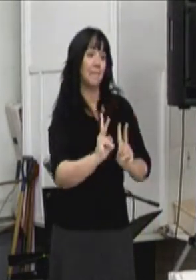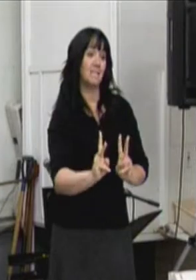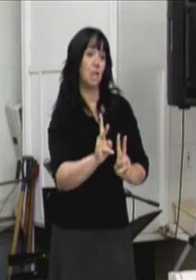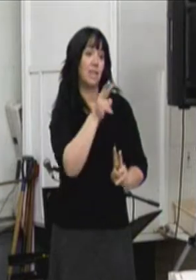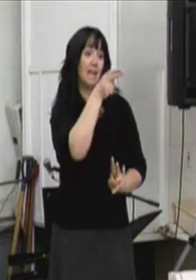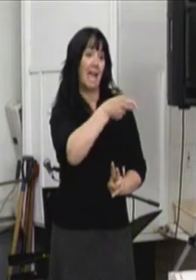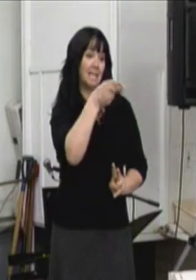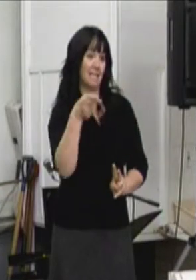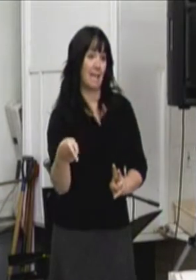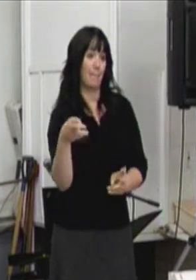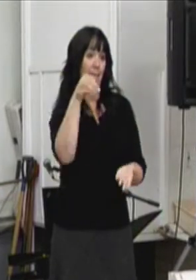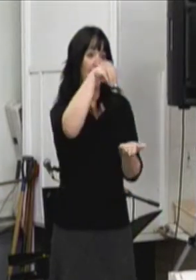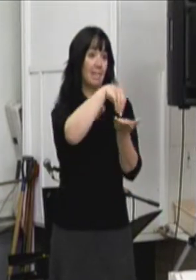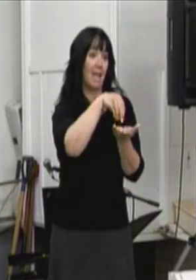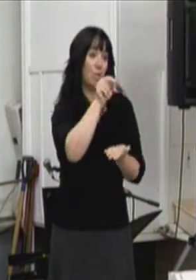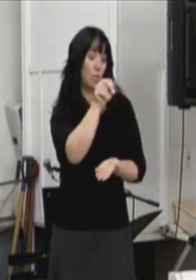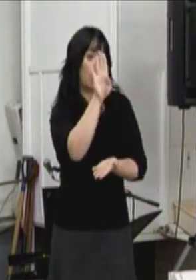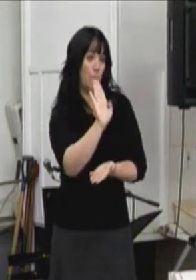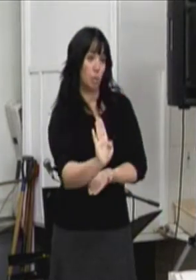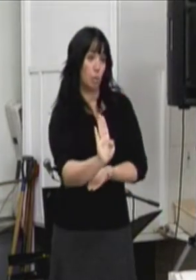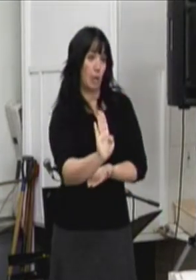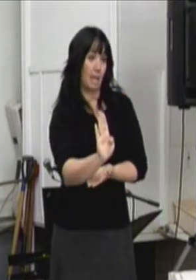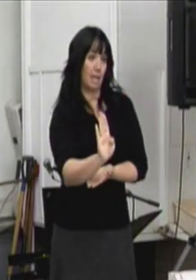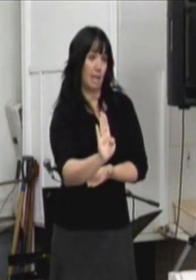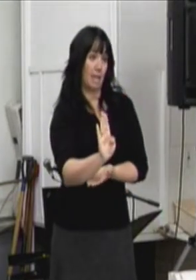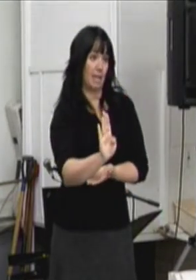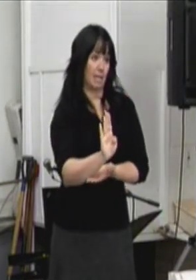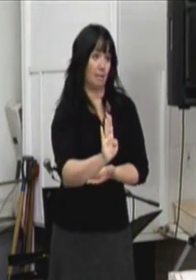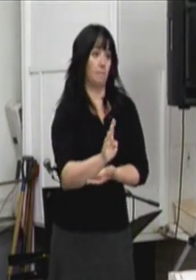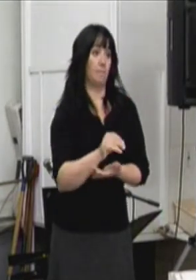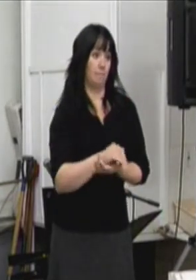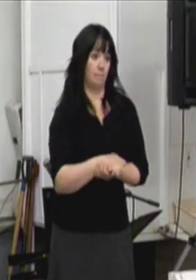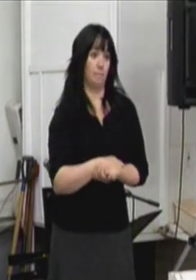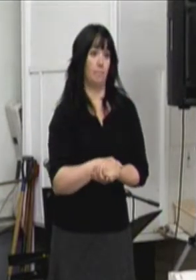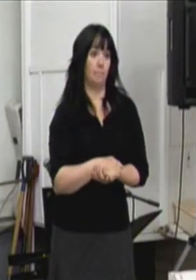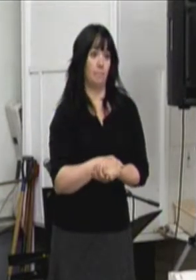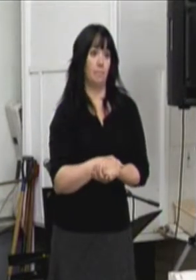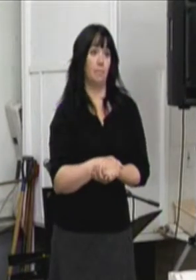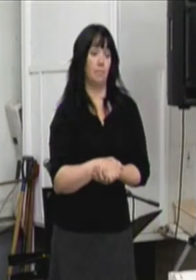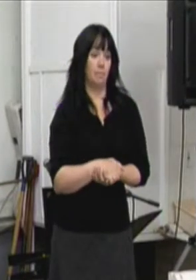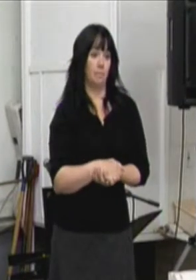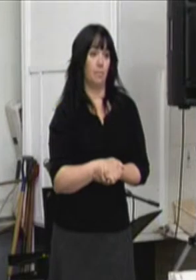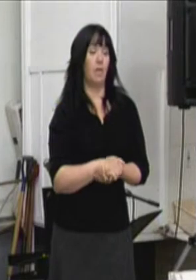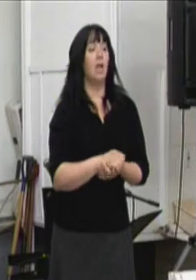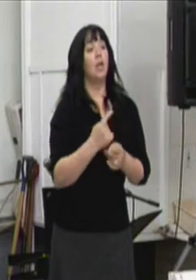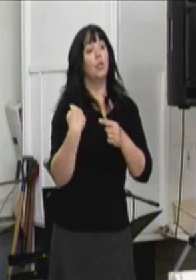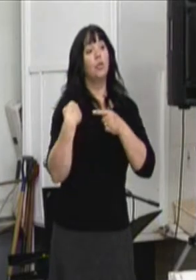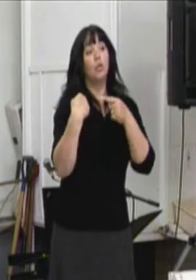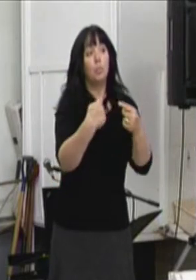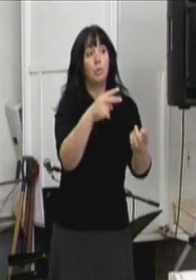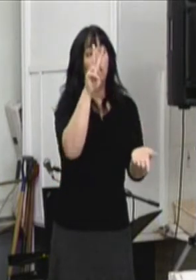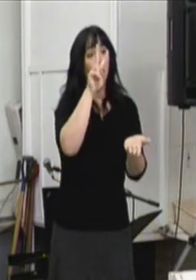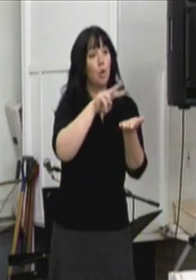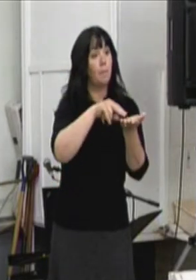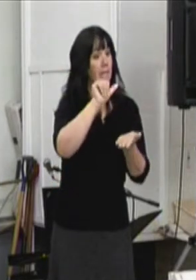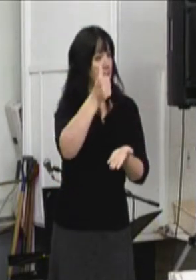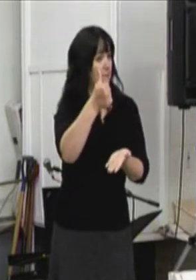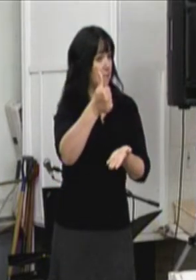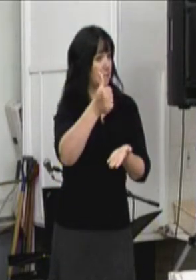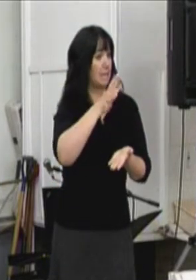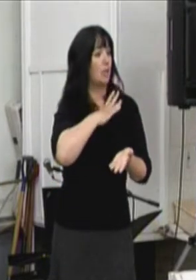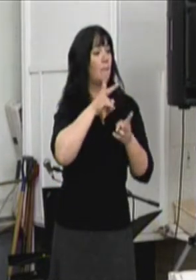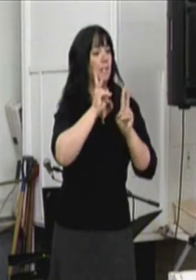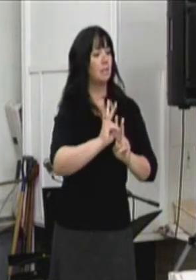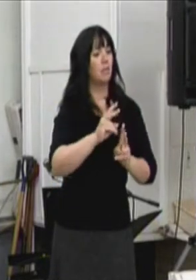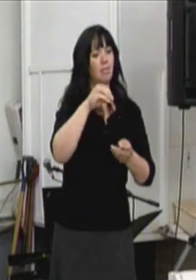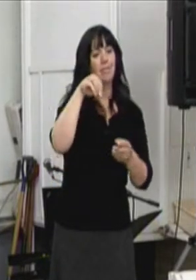qui ont un handicap quelque part. Depuis 2010, les intervenants communautaires,